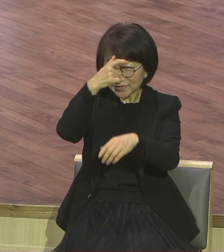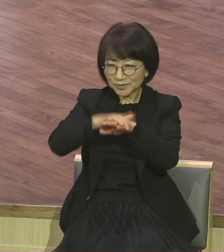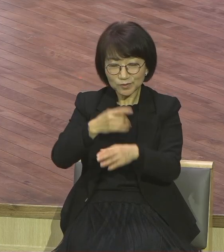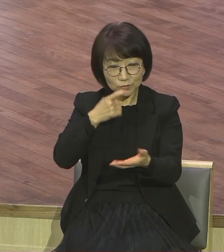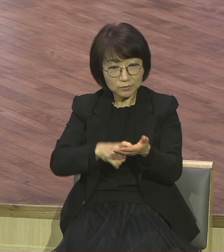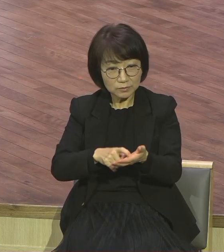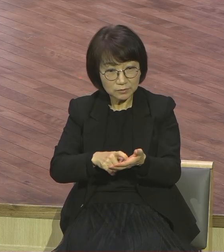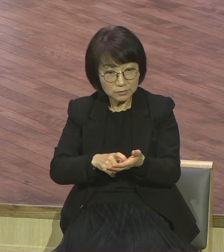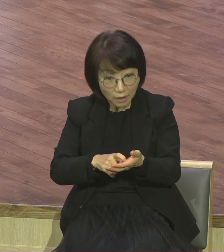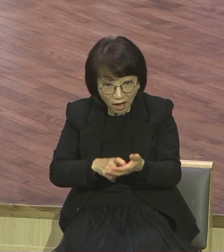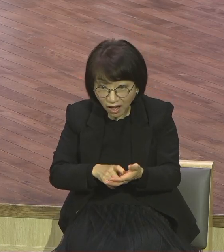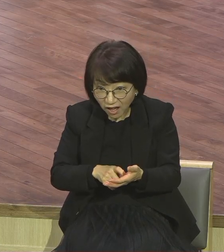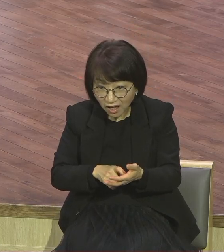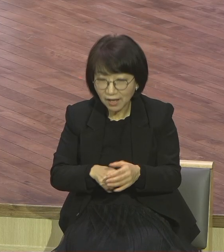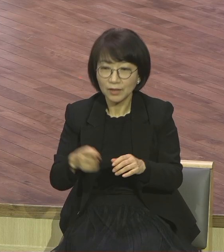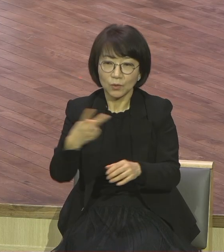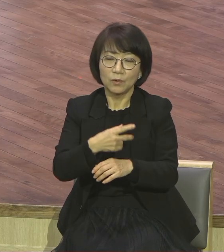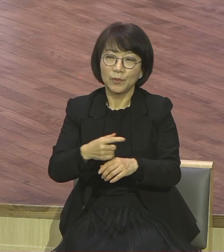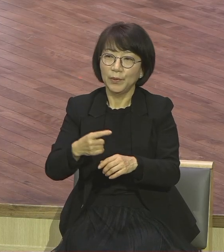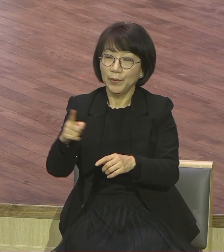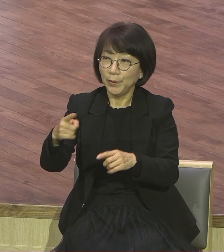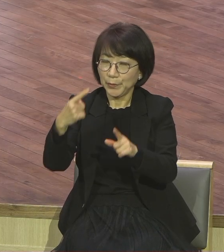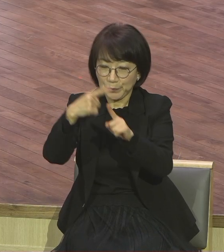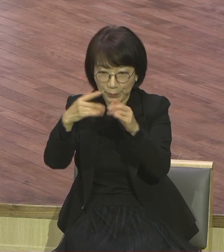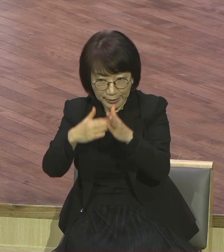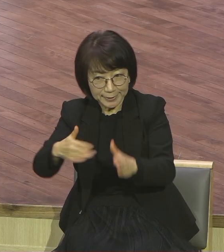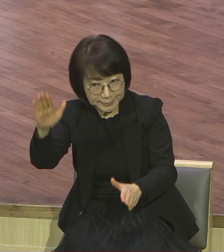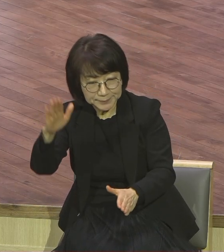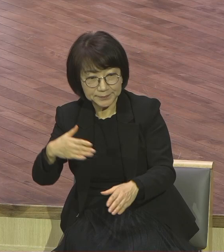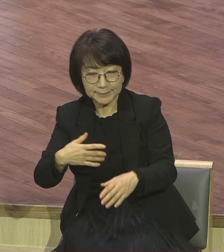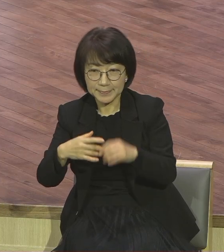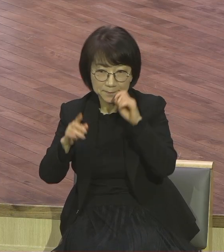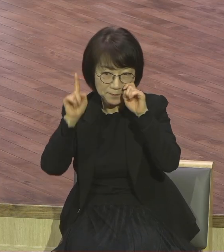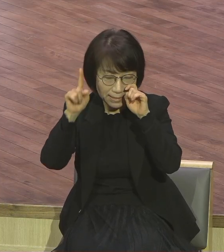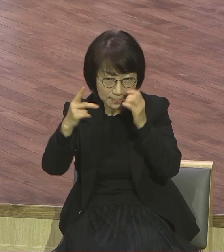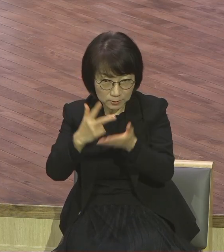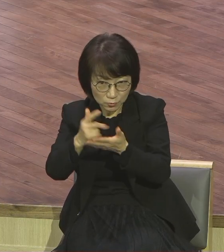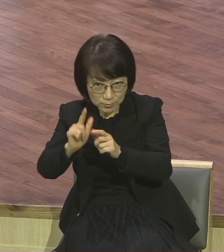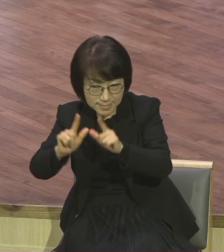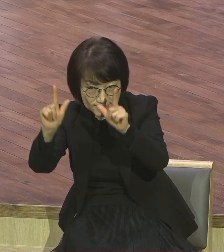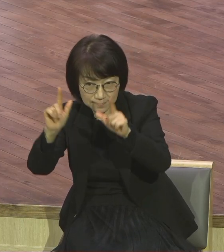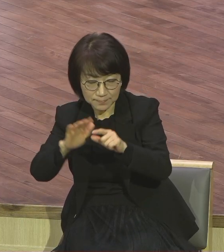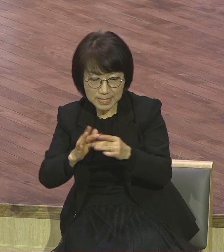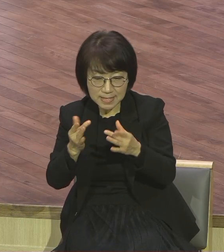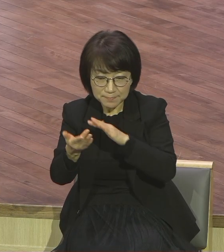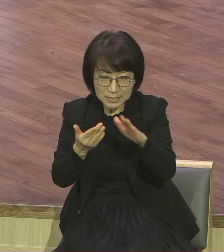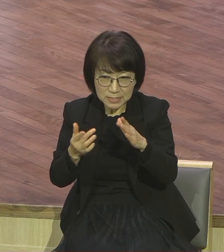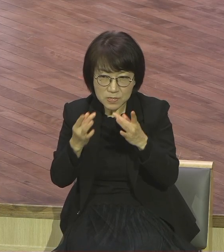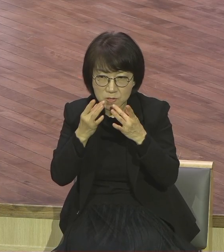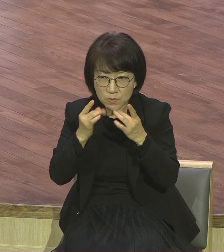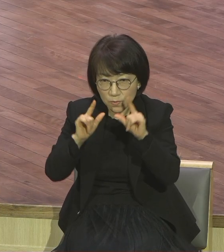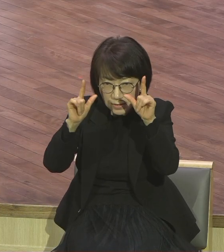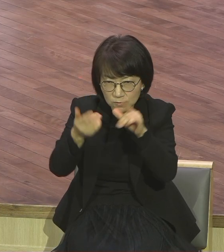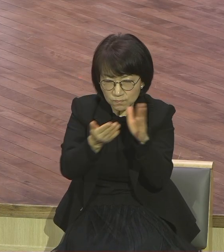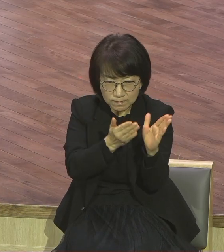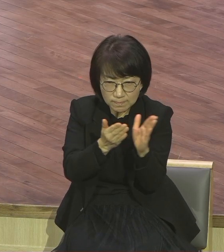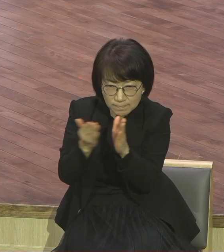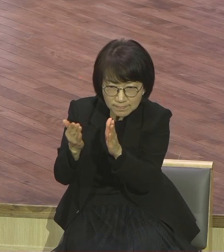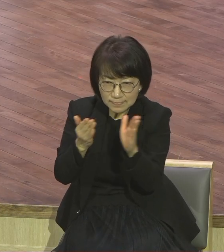그거 하고 교회 가자. 내일 주일이다. 토요일부터 주일 준비 쫙 하고 미리 일찍 자고